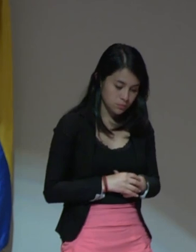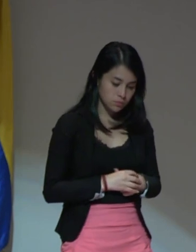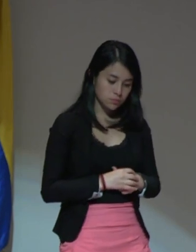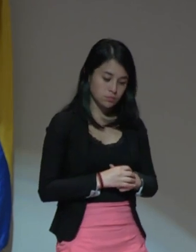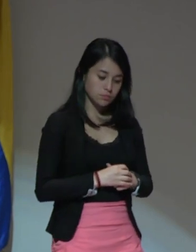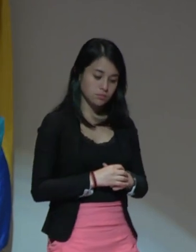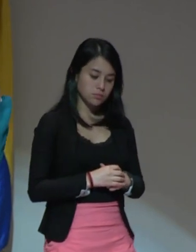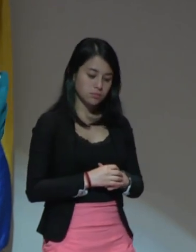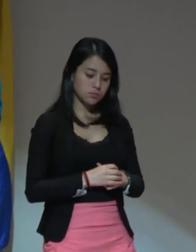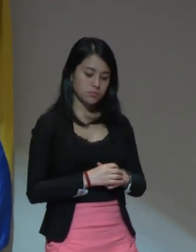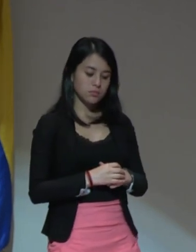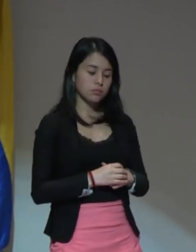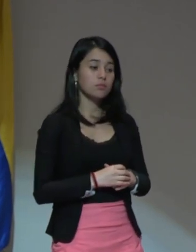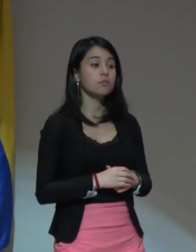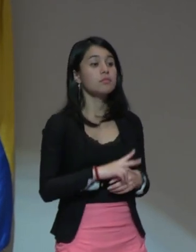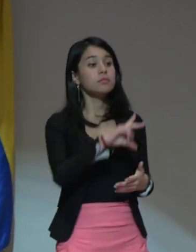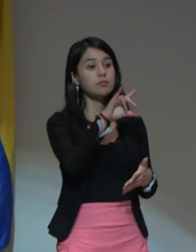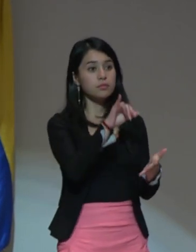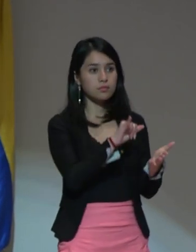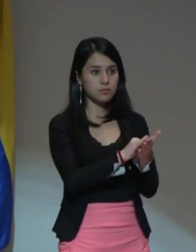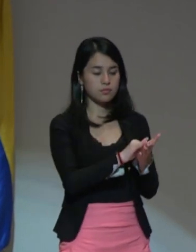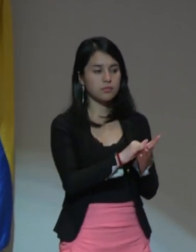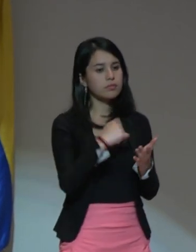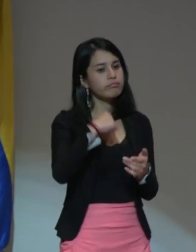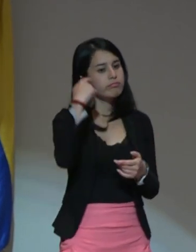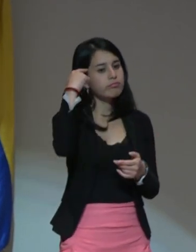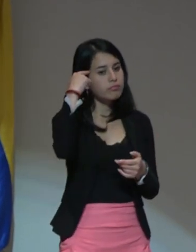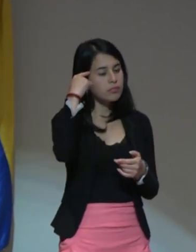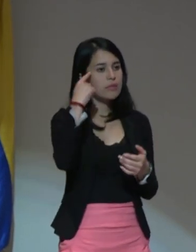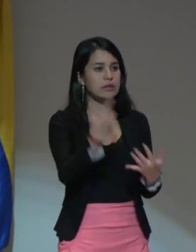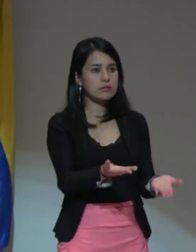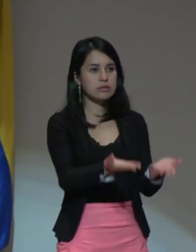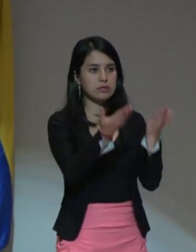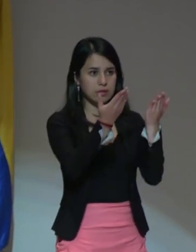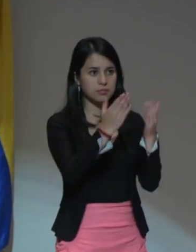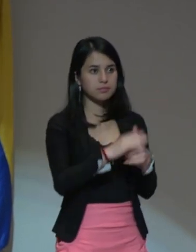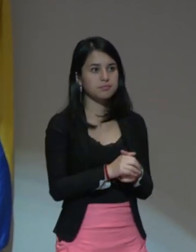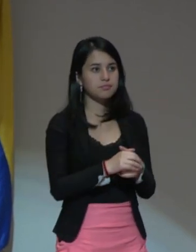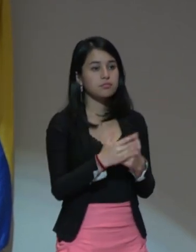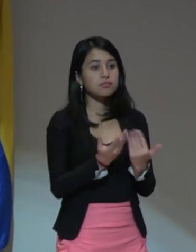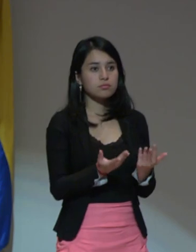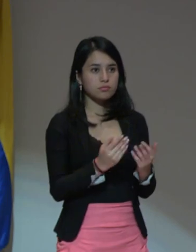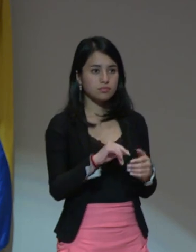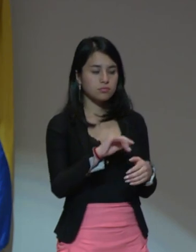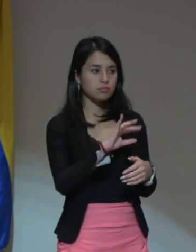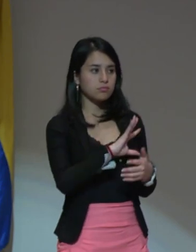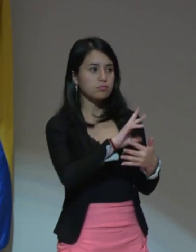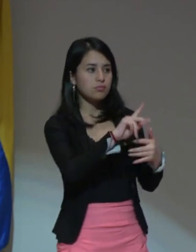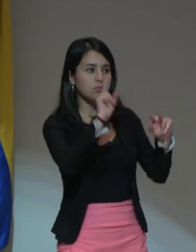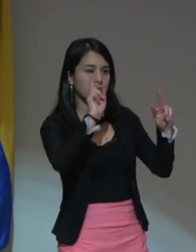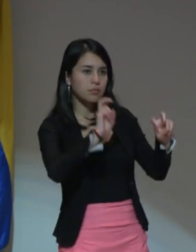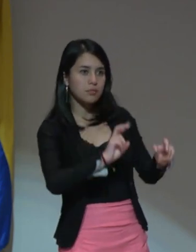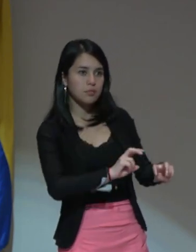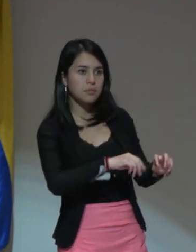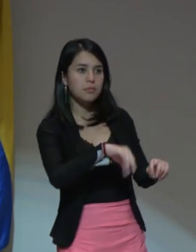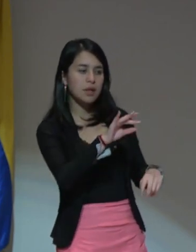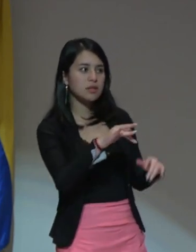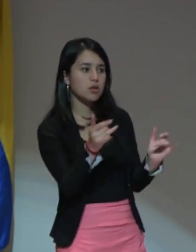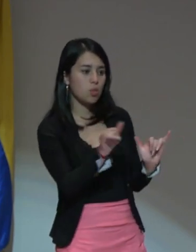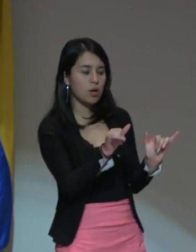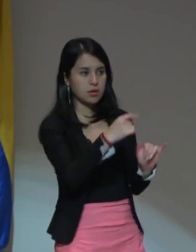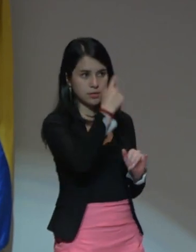Y eso pienso que ha llevado a que se desligó cada vez más la